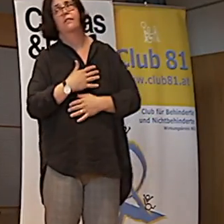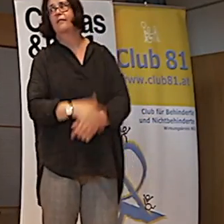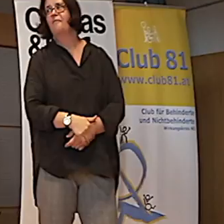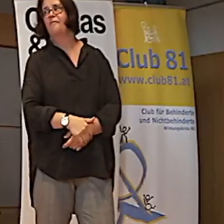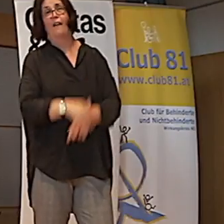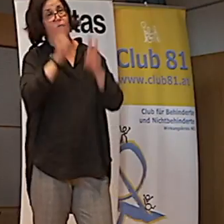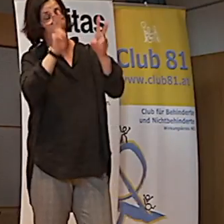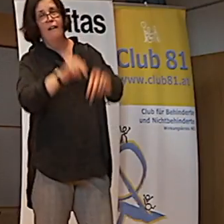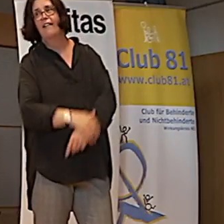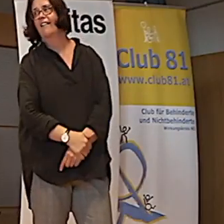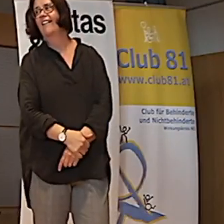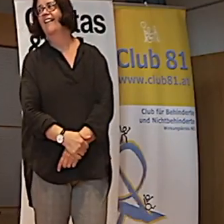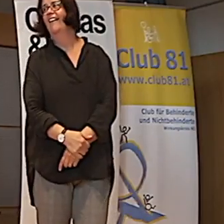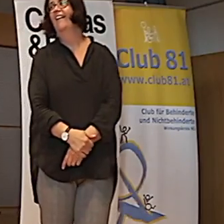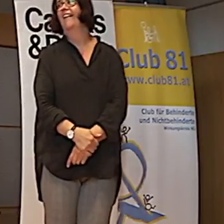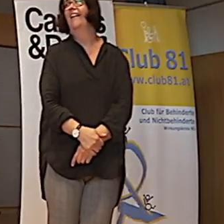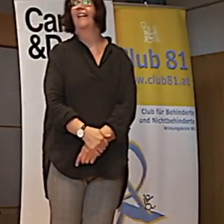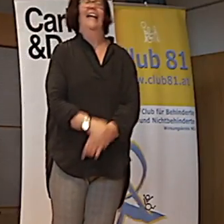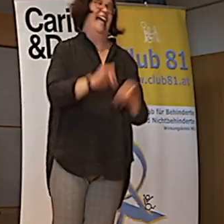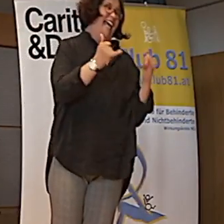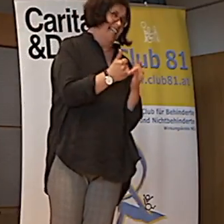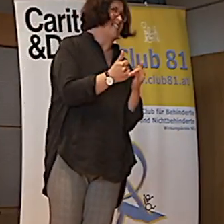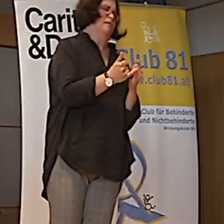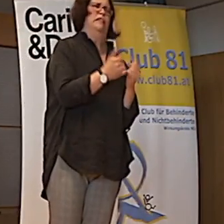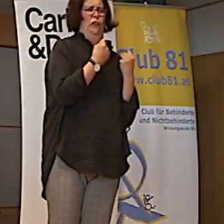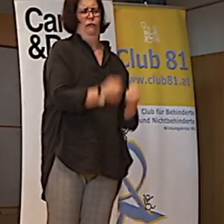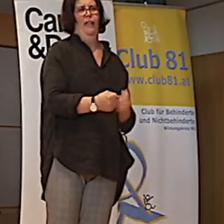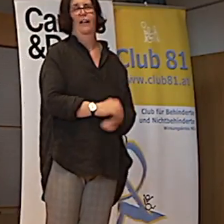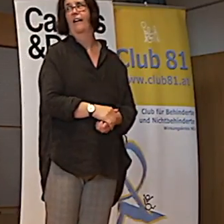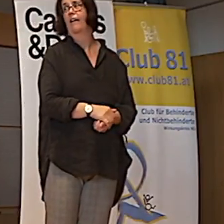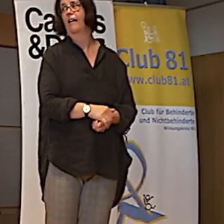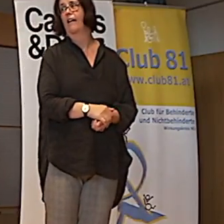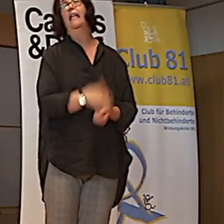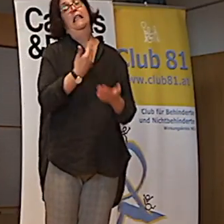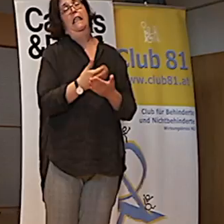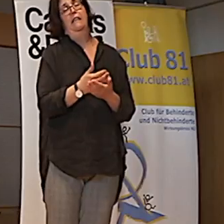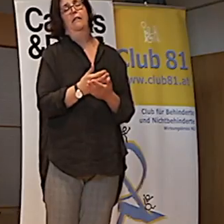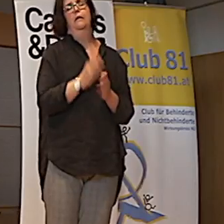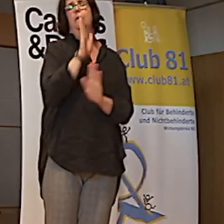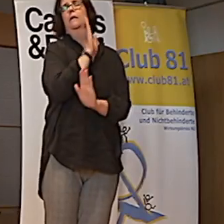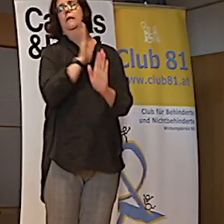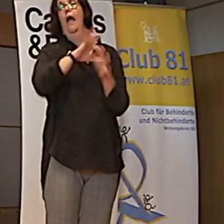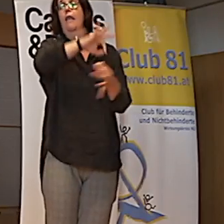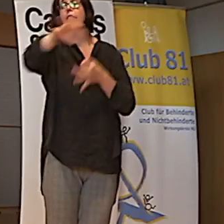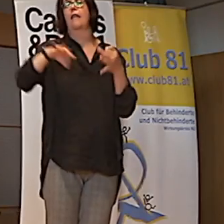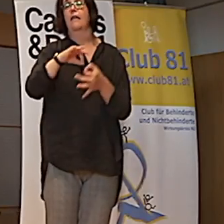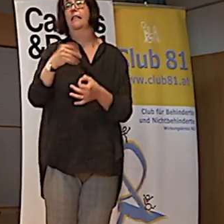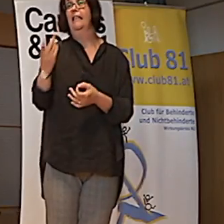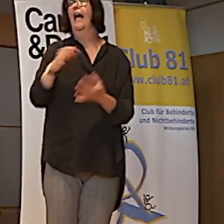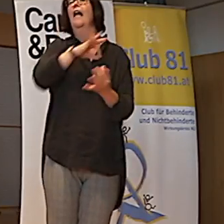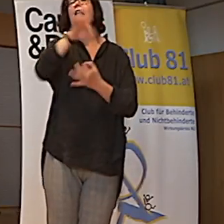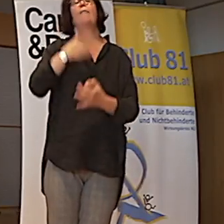Also wirklich, Eltern haben es echt schwer, und die machen das dann sehr geschickt. Dieser Tanz ist einer meiner